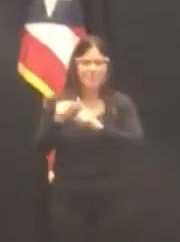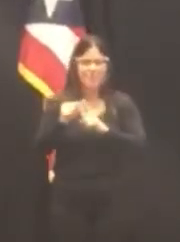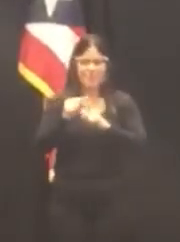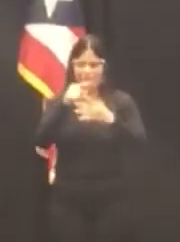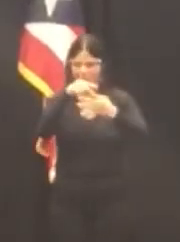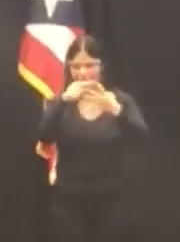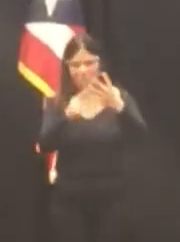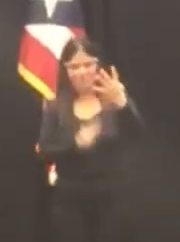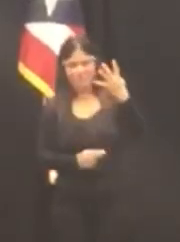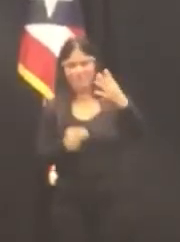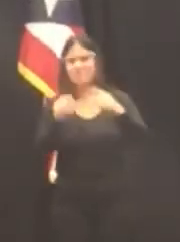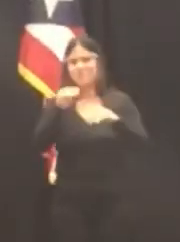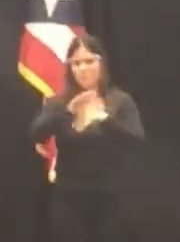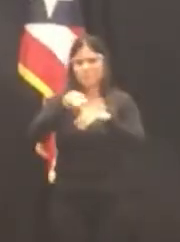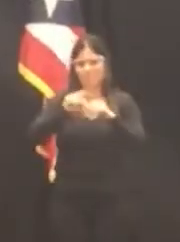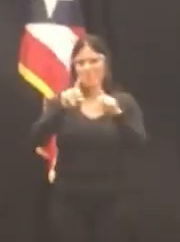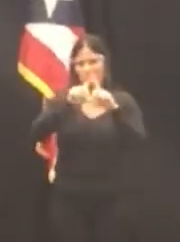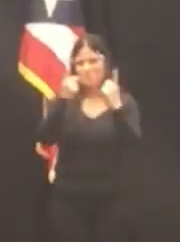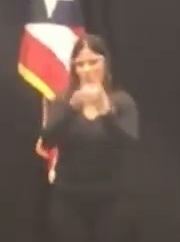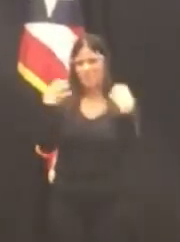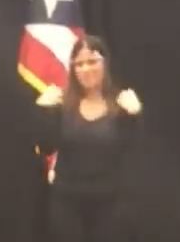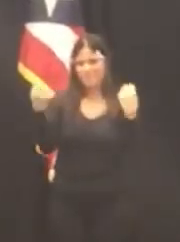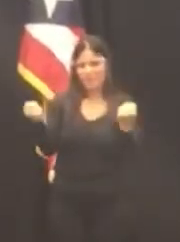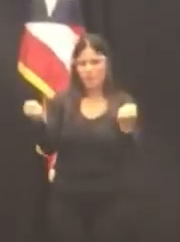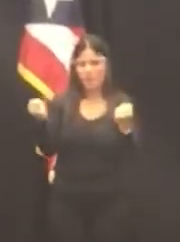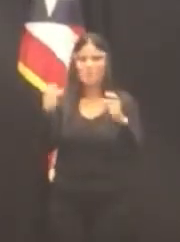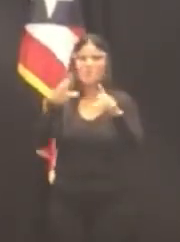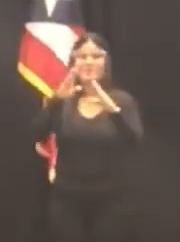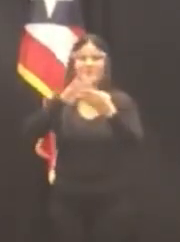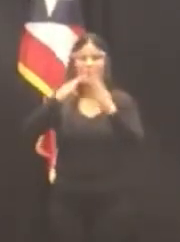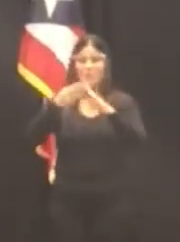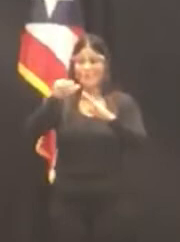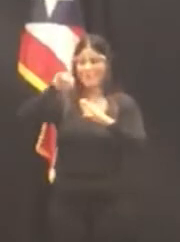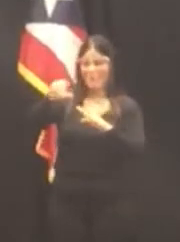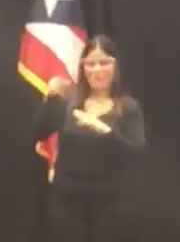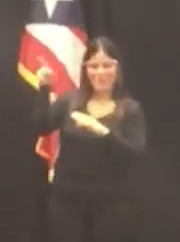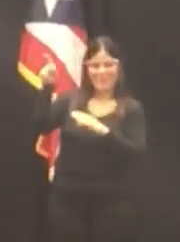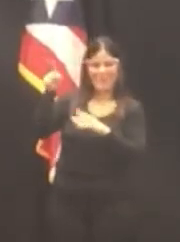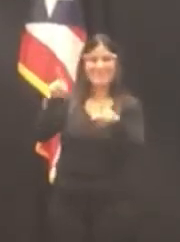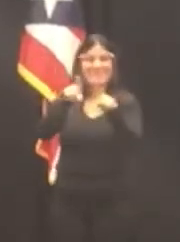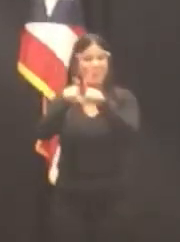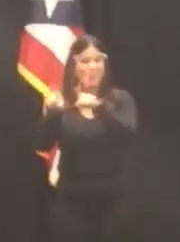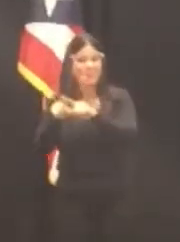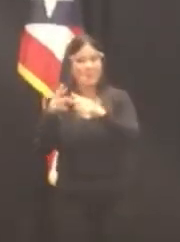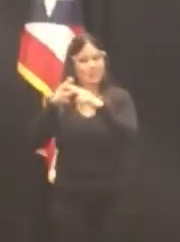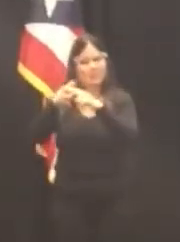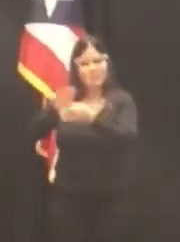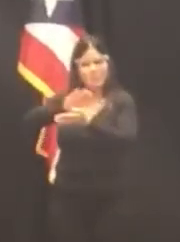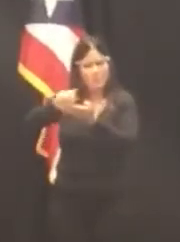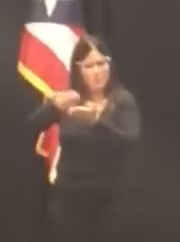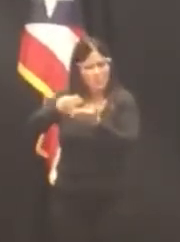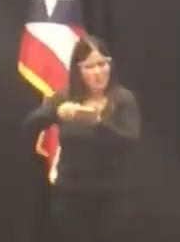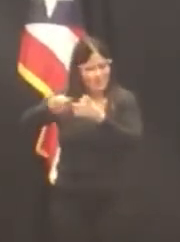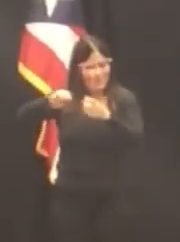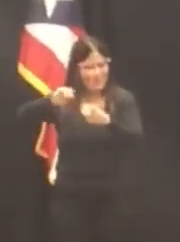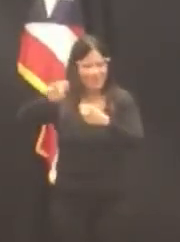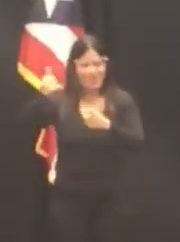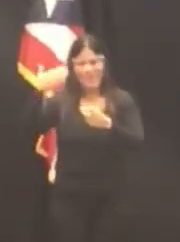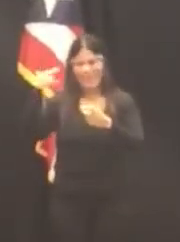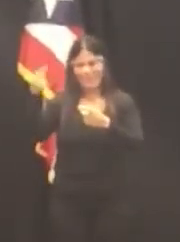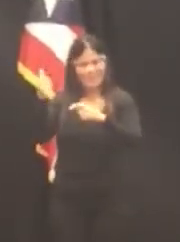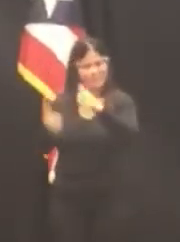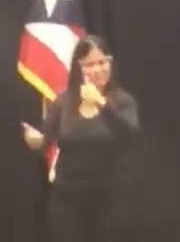del Departamento de Salud del municipio de San Juan. también fue nombrada por el entonces secretario de Justicia